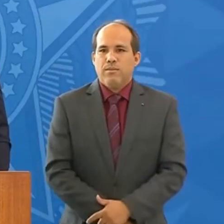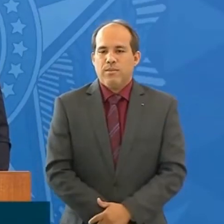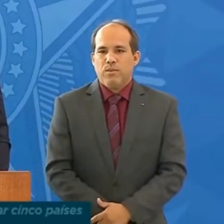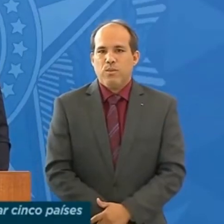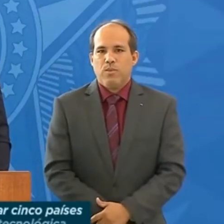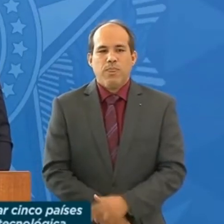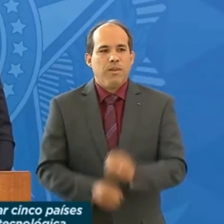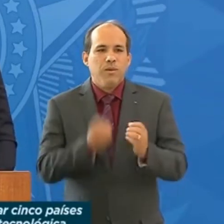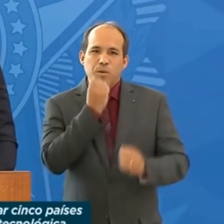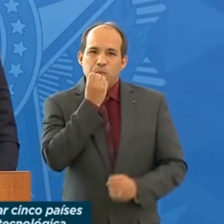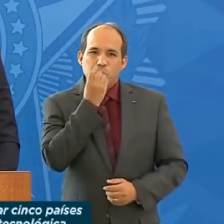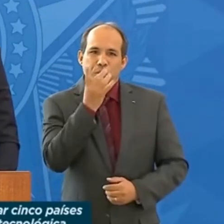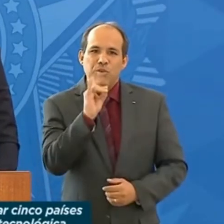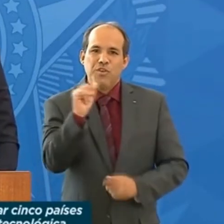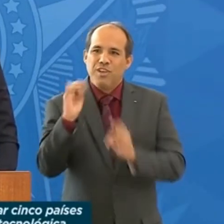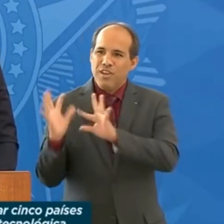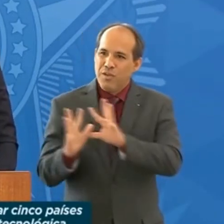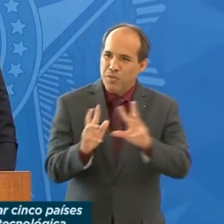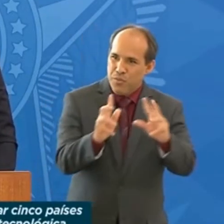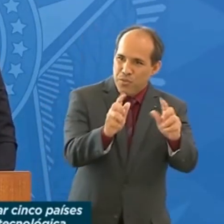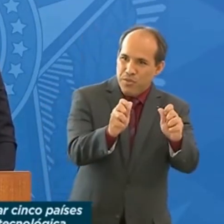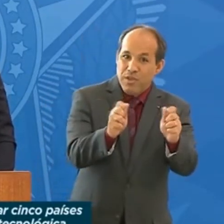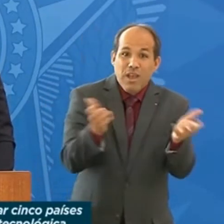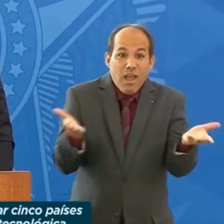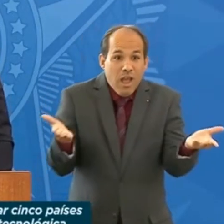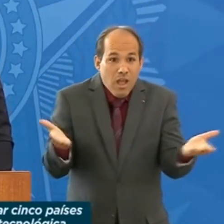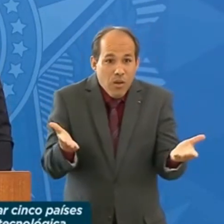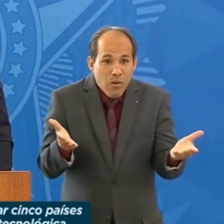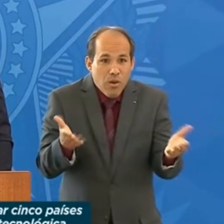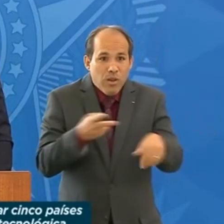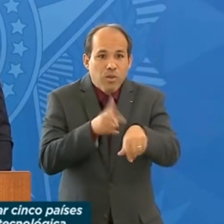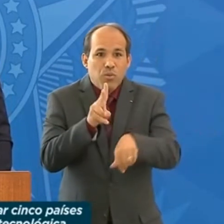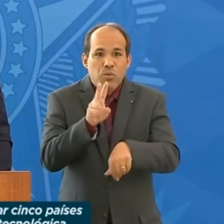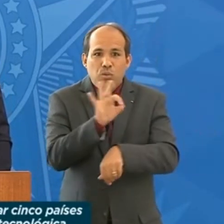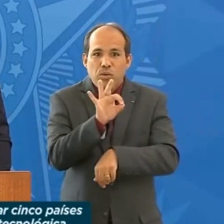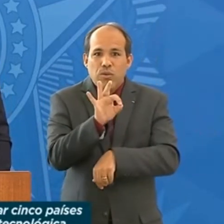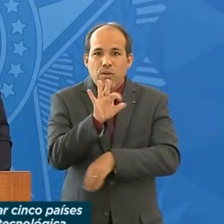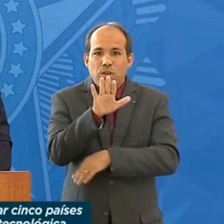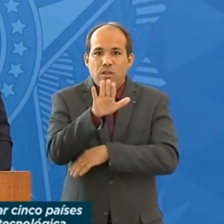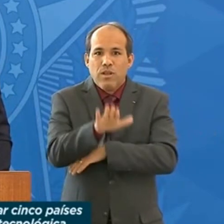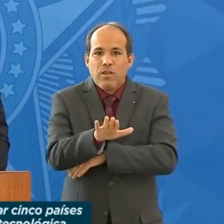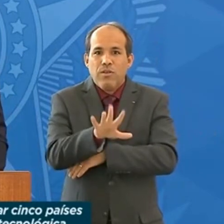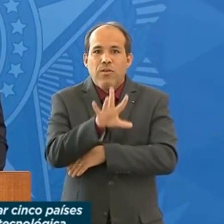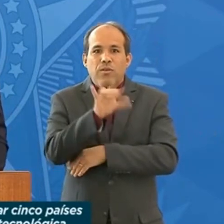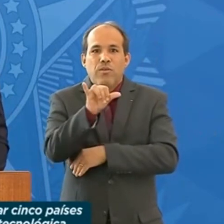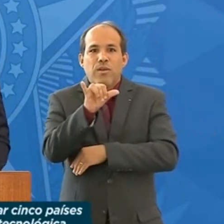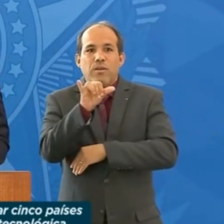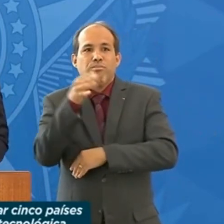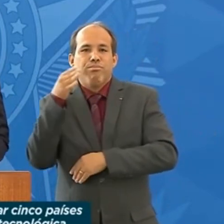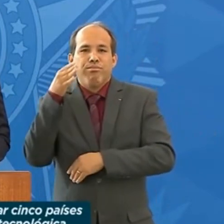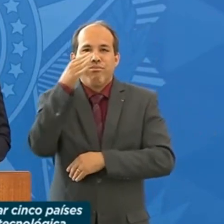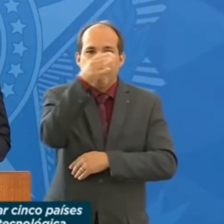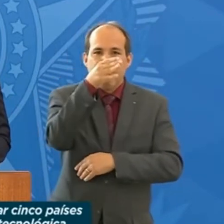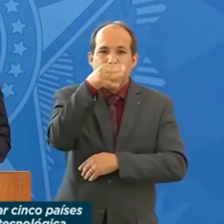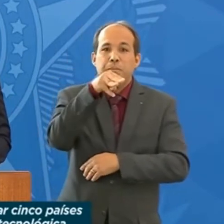Bom dia a todos, agora às 14 horas nós iremos para uma missão